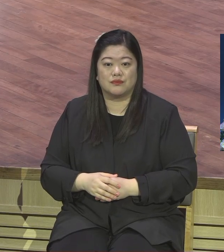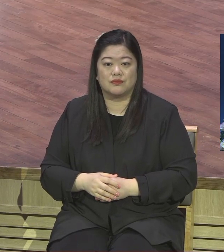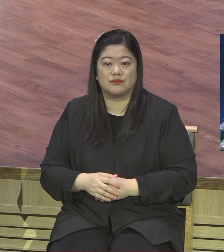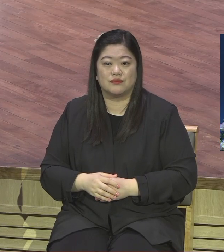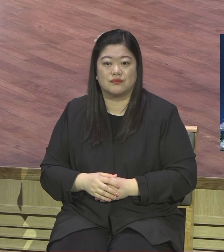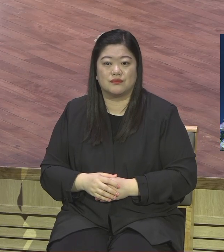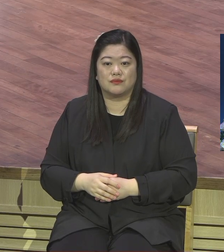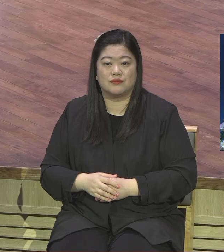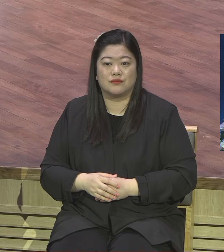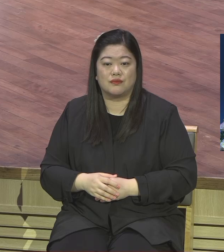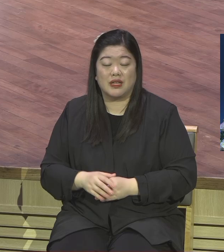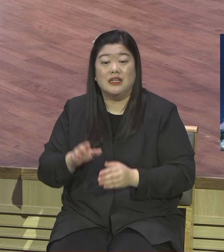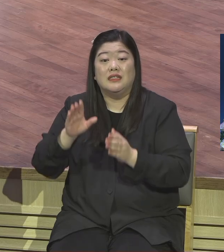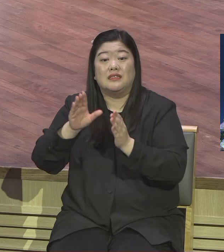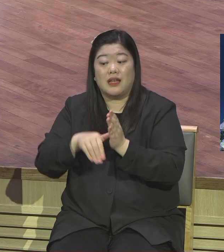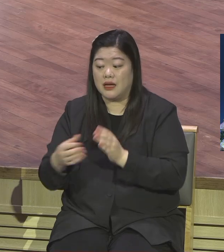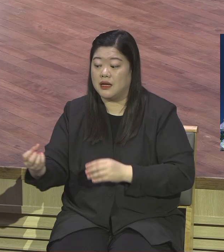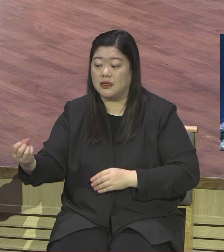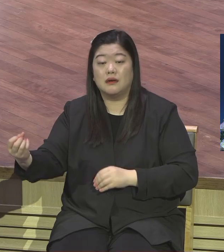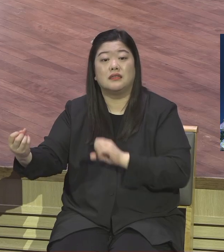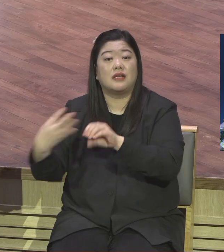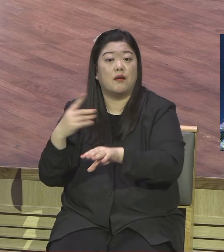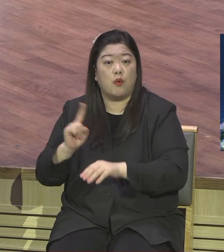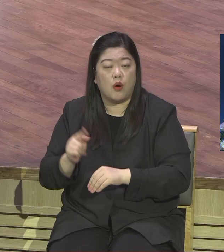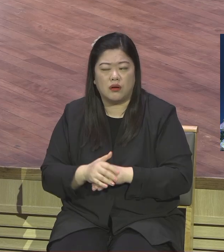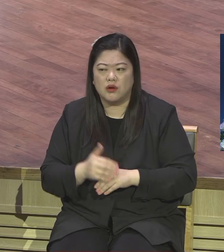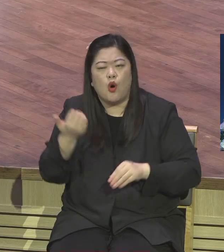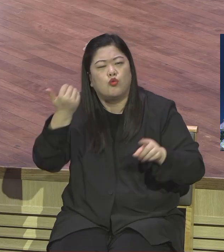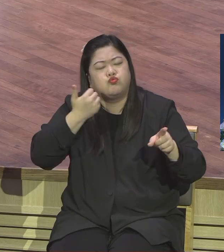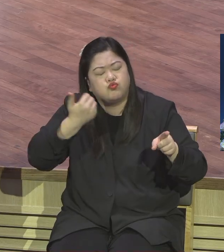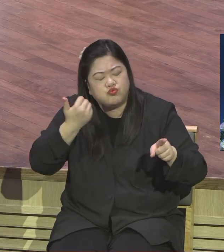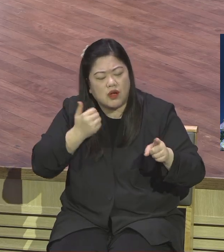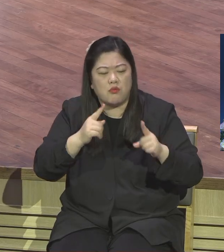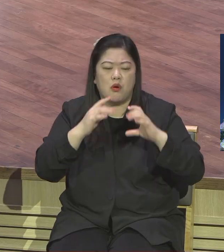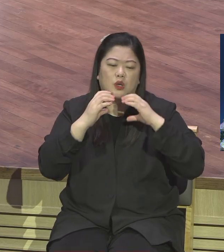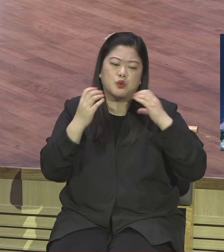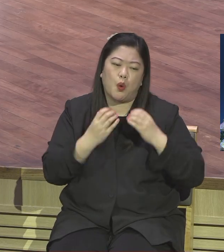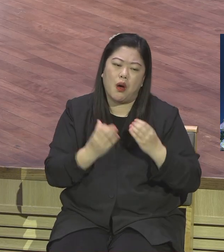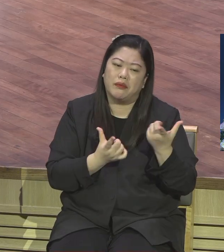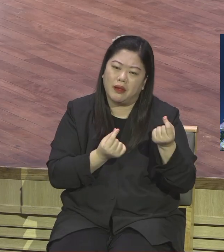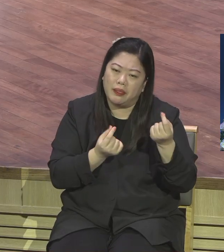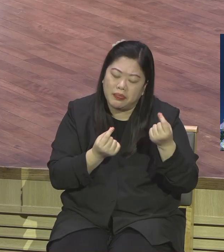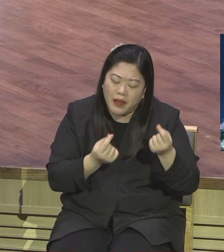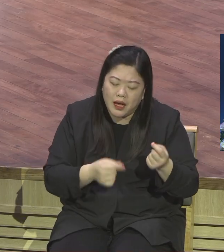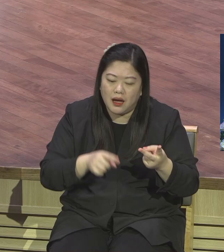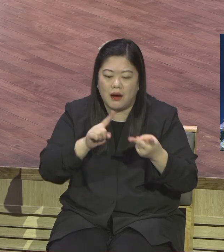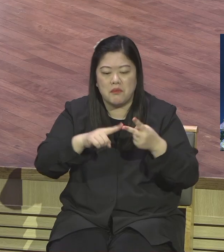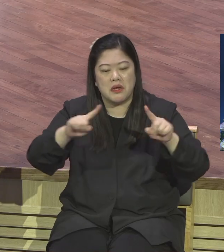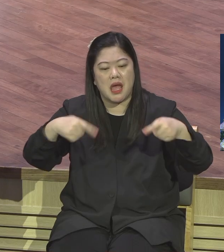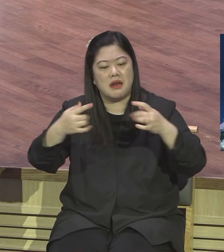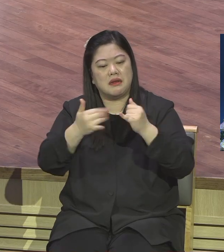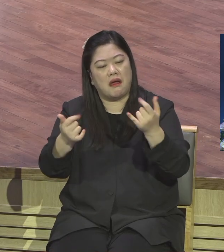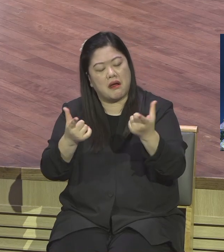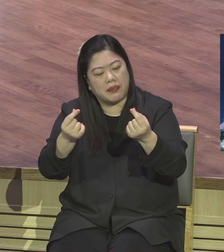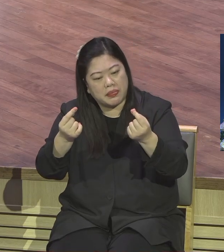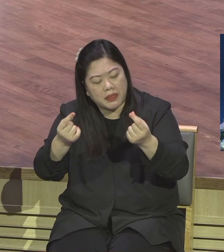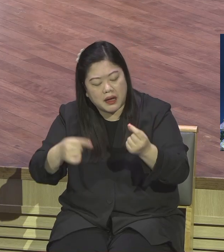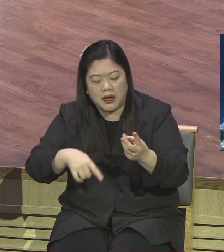답변을 합니다 드러난 세례요한 드러난 엘리야 어떤 이는 에레미야 선지자 중에 한